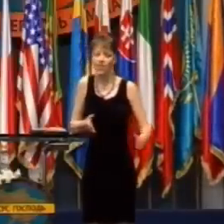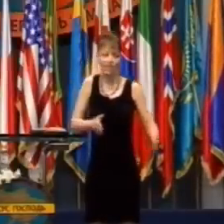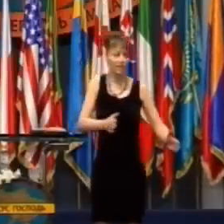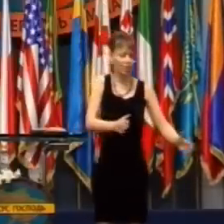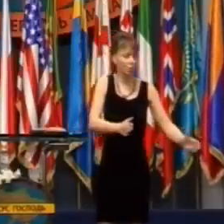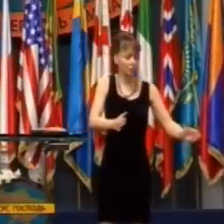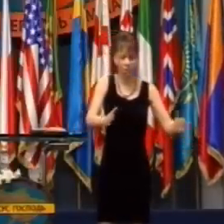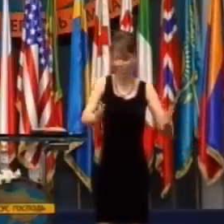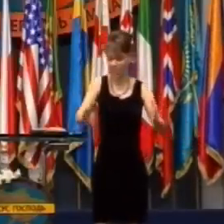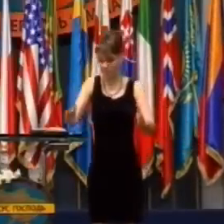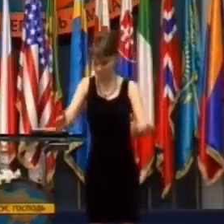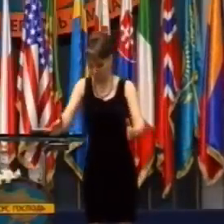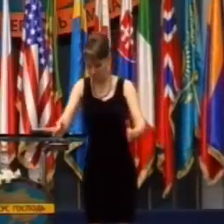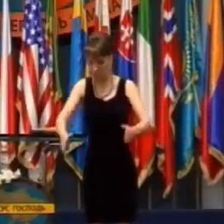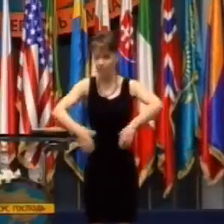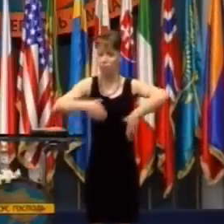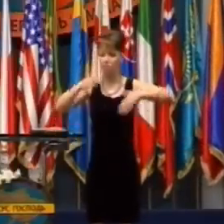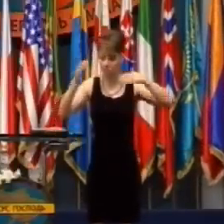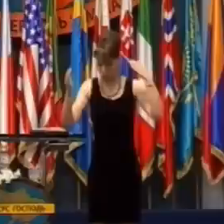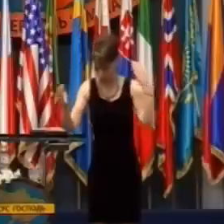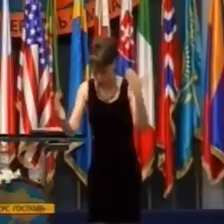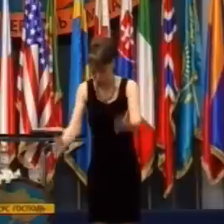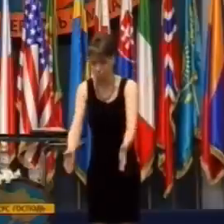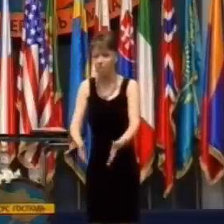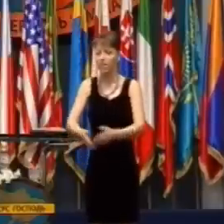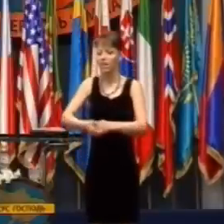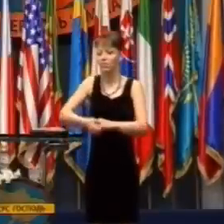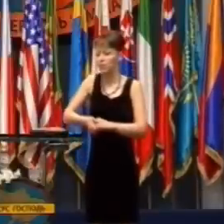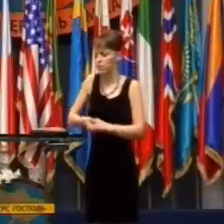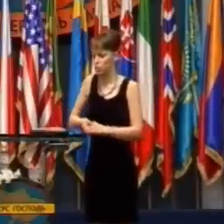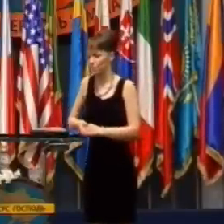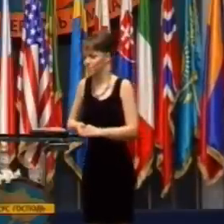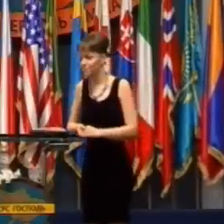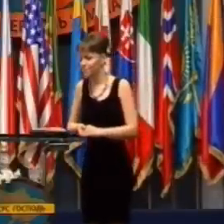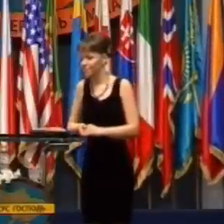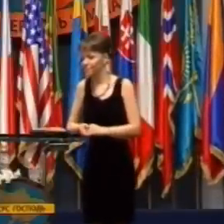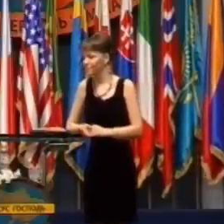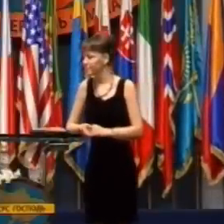tak so ženou sme išli do nemocnice, aby sme navštívili našu céru.